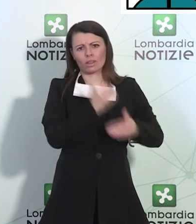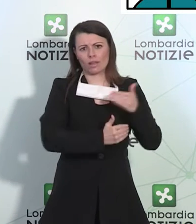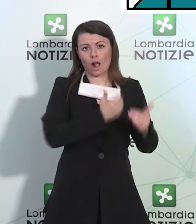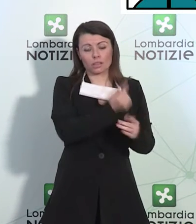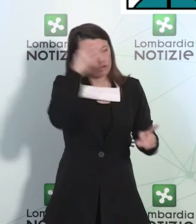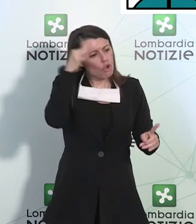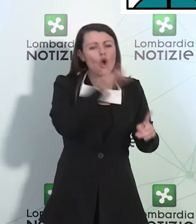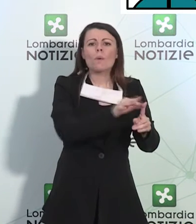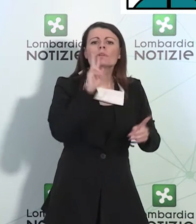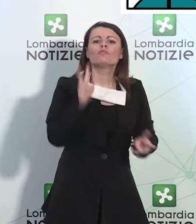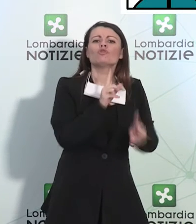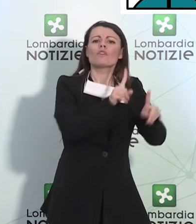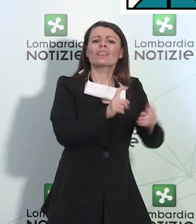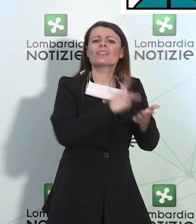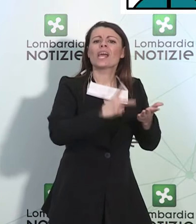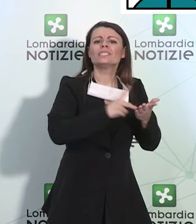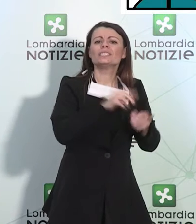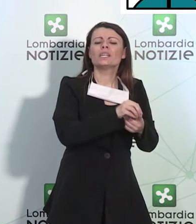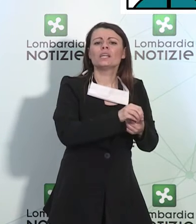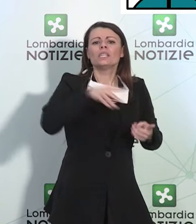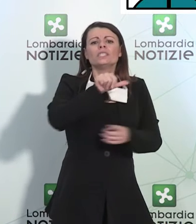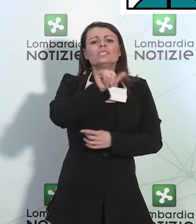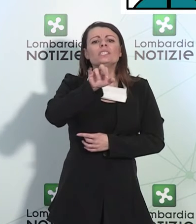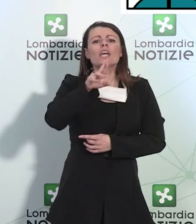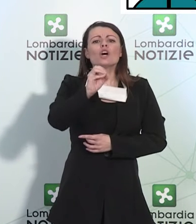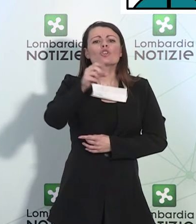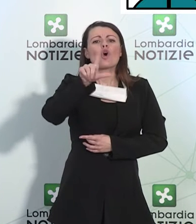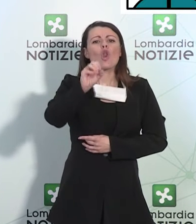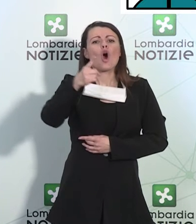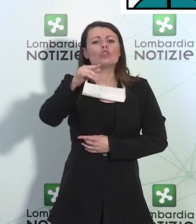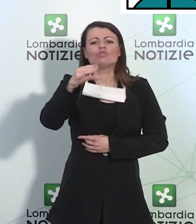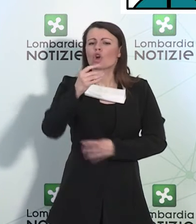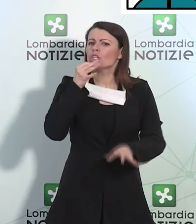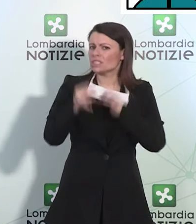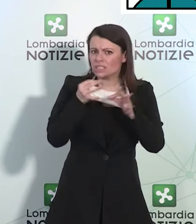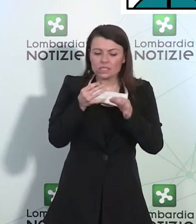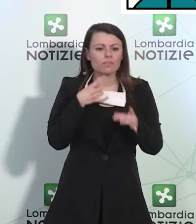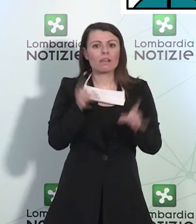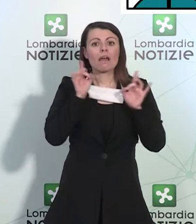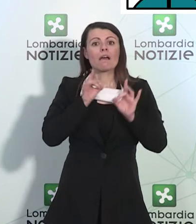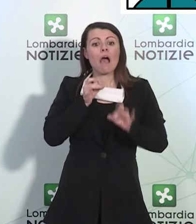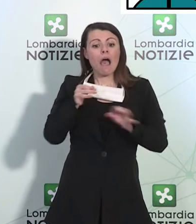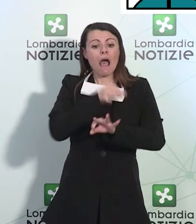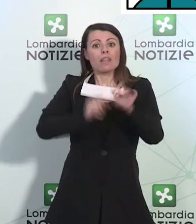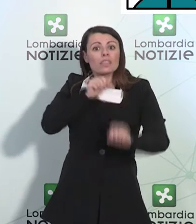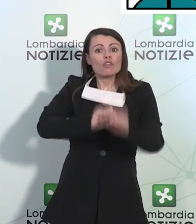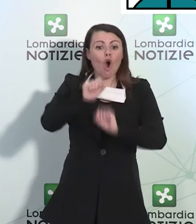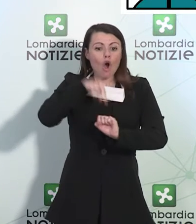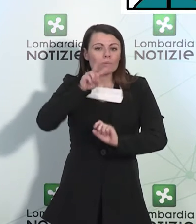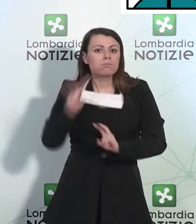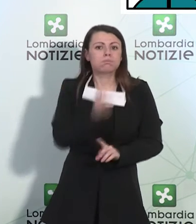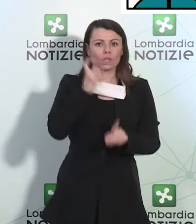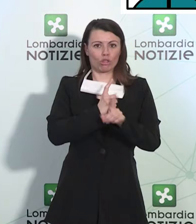sierologico che vada quindi ad individuare gli anticorpi che dovrebbe essere